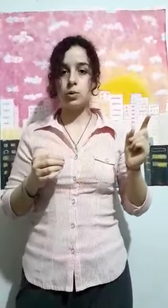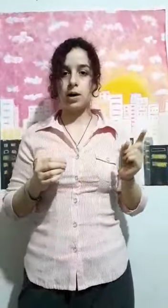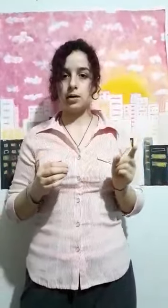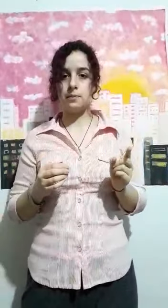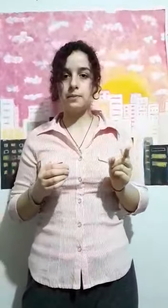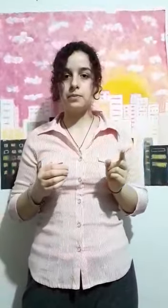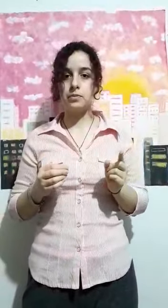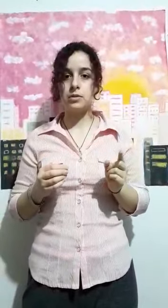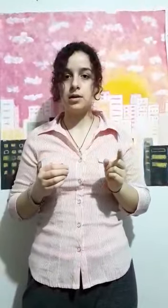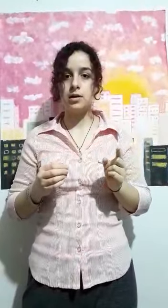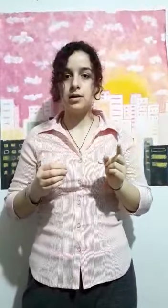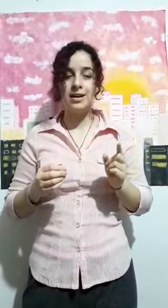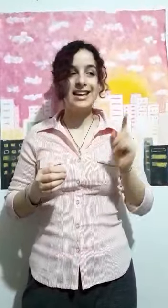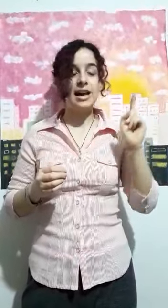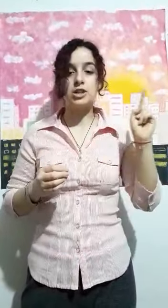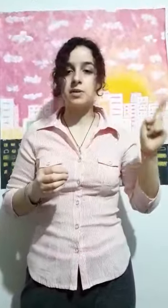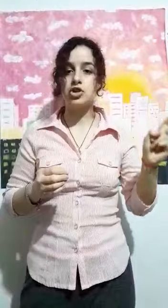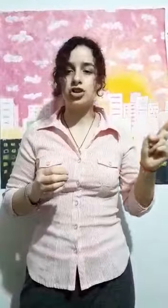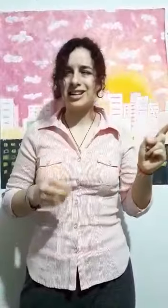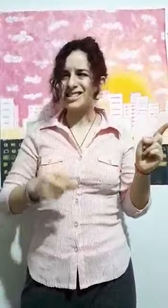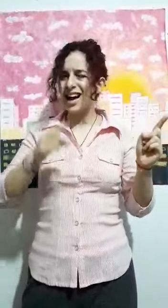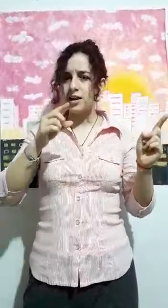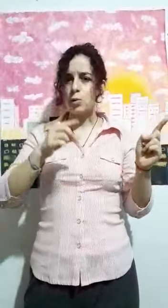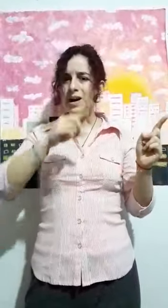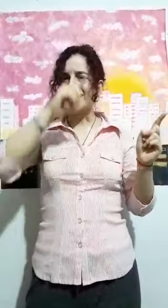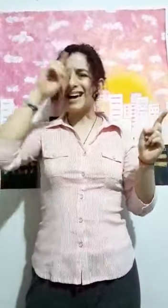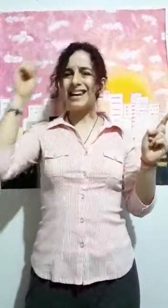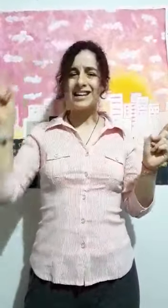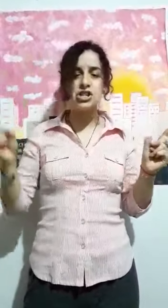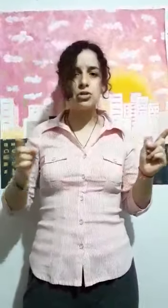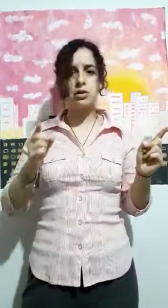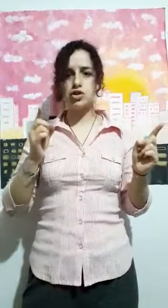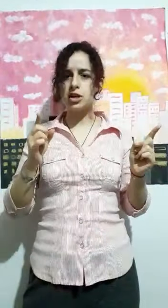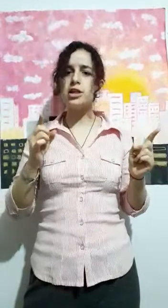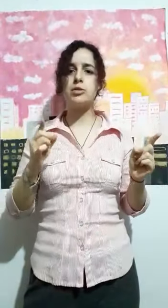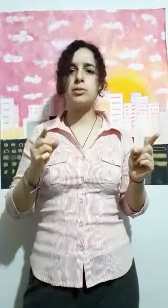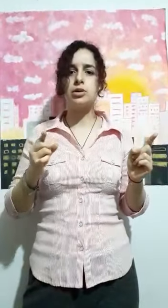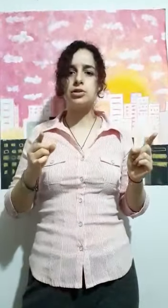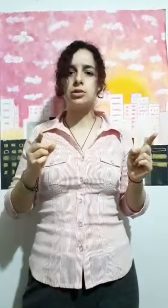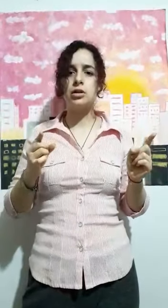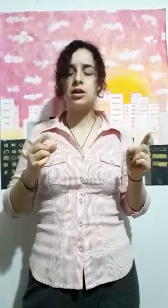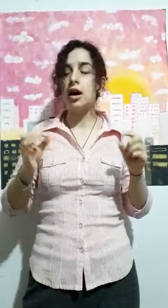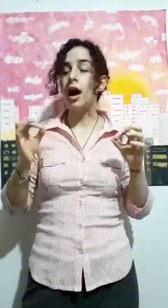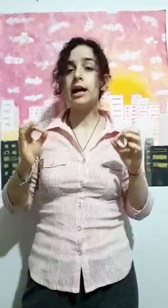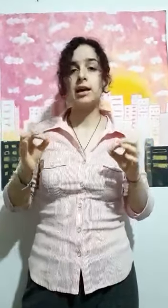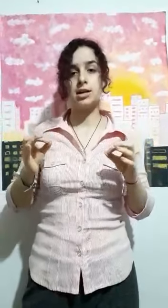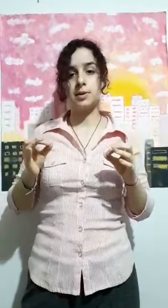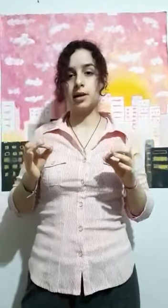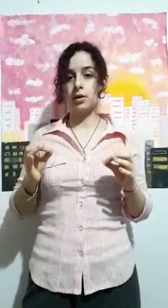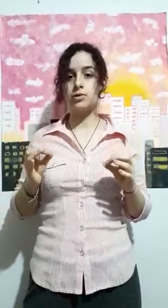lugar, que a las personas, al igual que al resto de los seres vivos, hay que respetarlos.